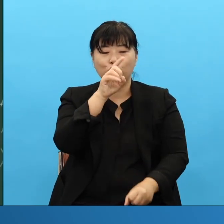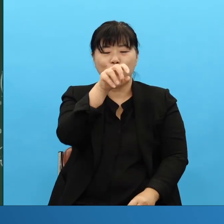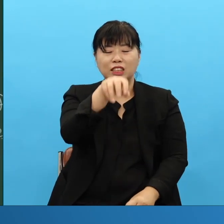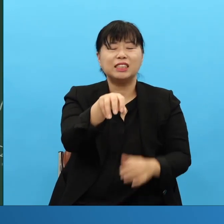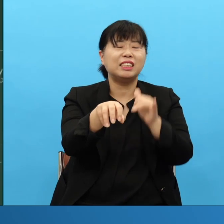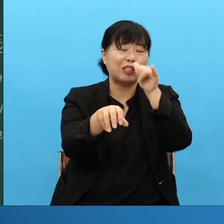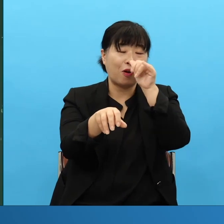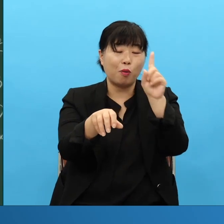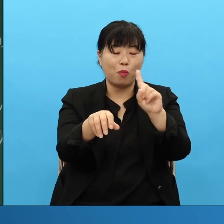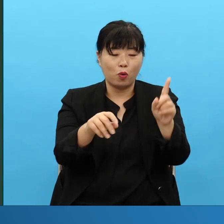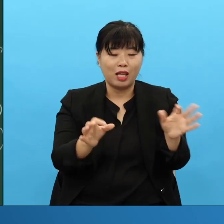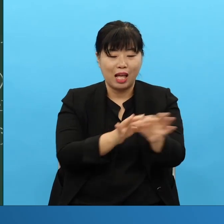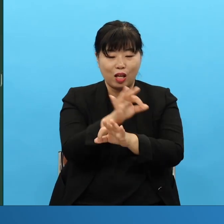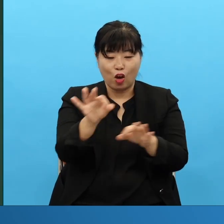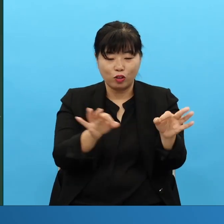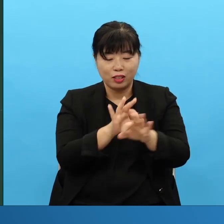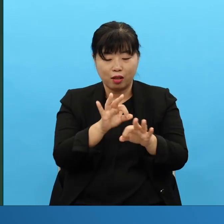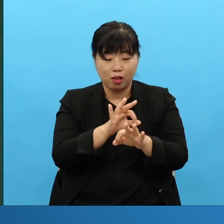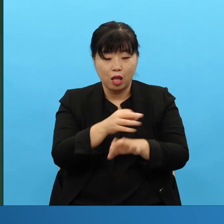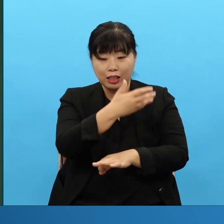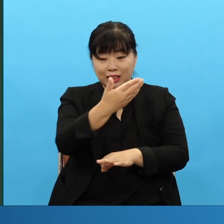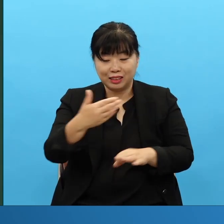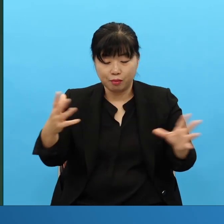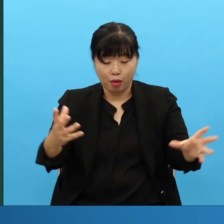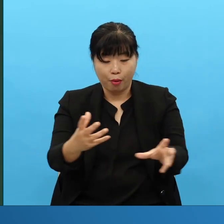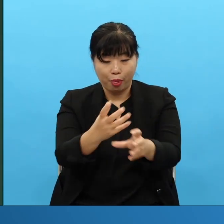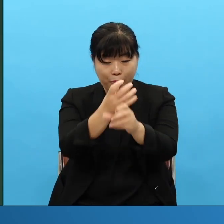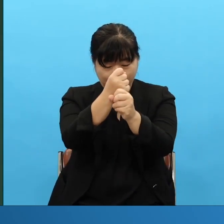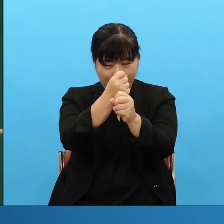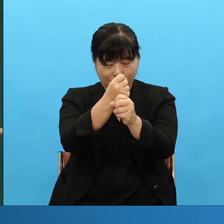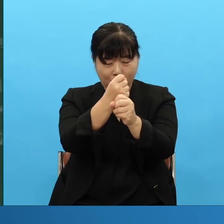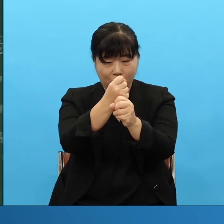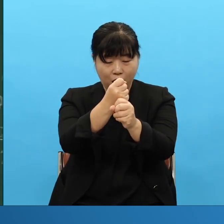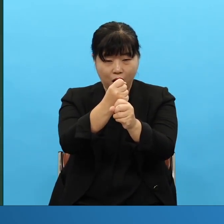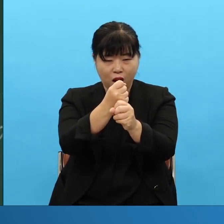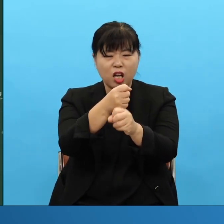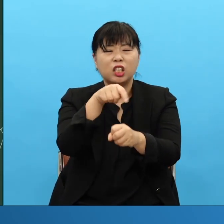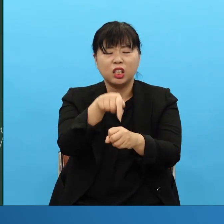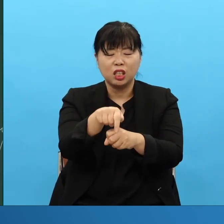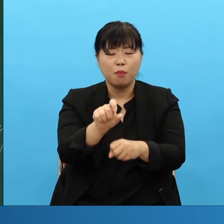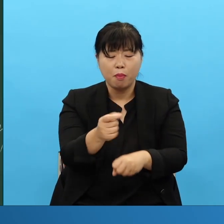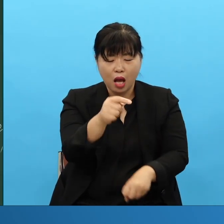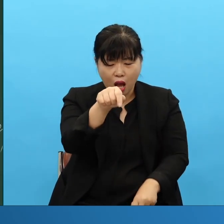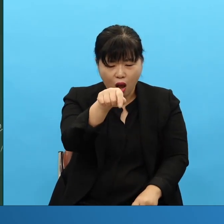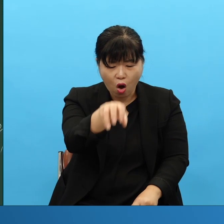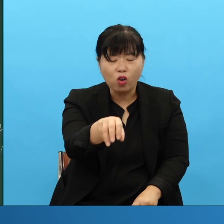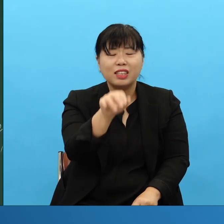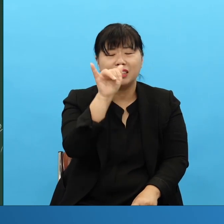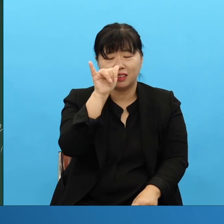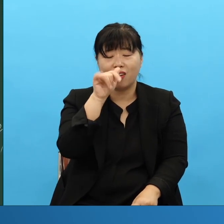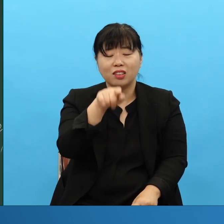저는 늘 얘기했습니다만 장사 되는 사람은요 이걸 잘 봐 이 로마를 잘 보는 겁니다